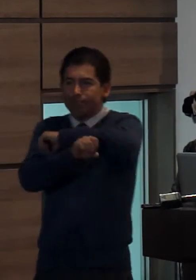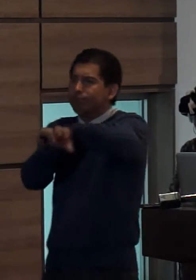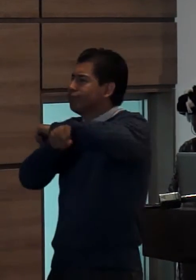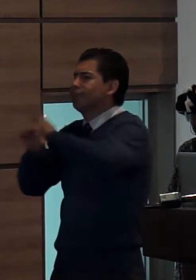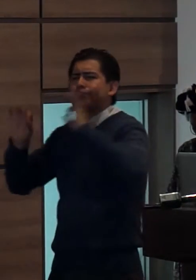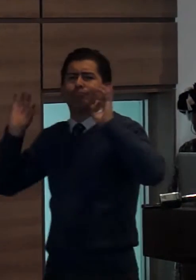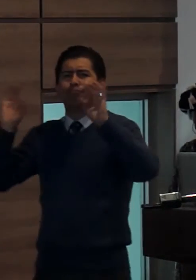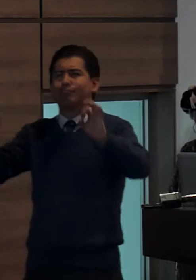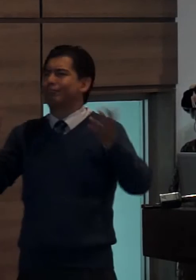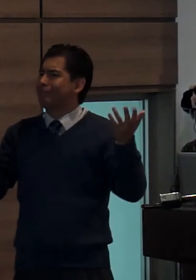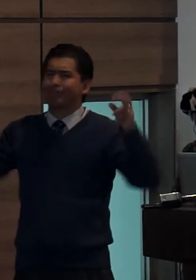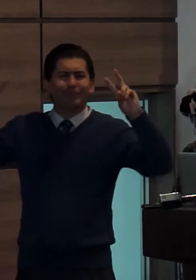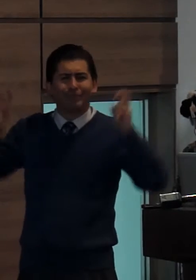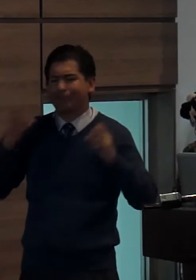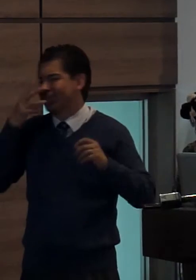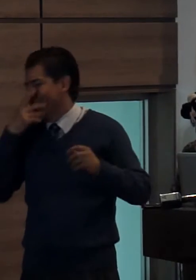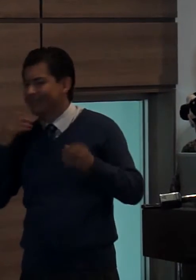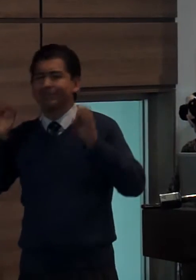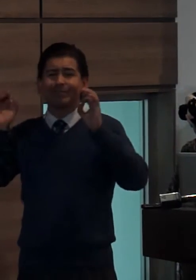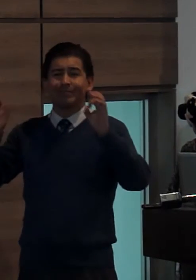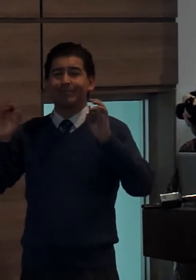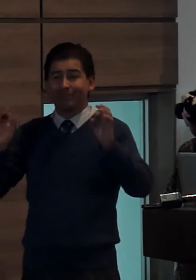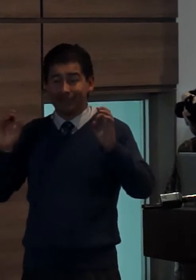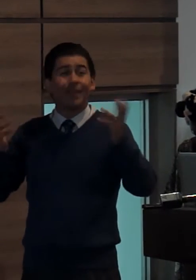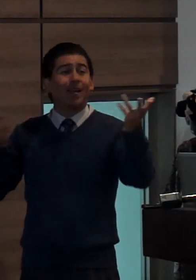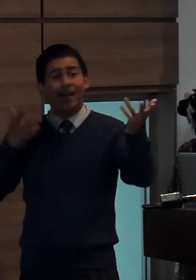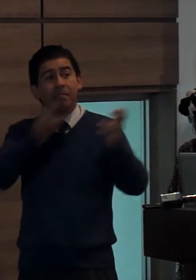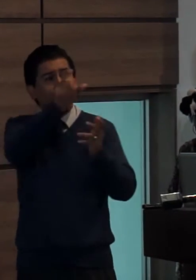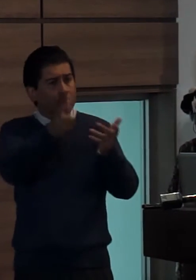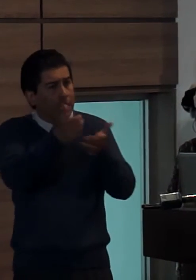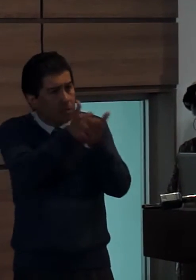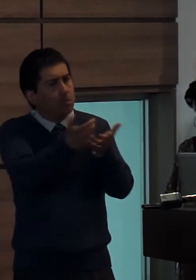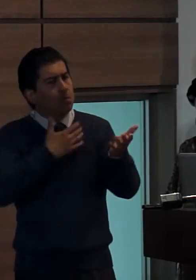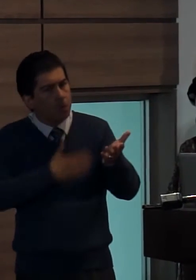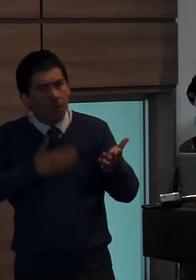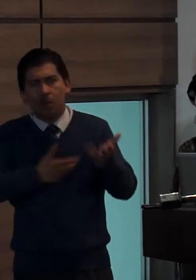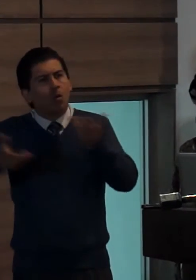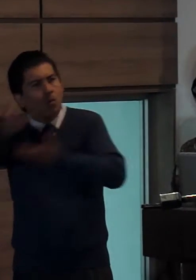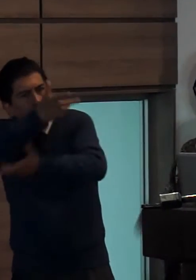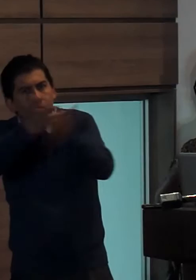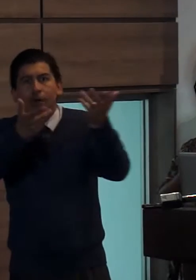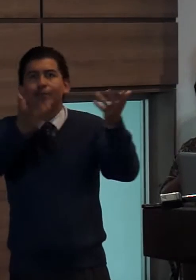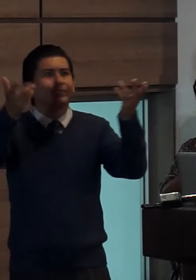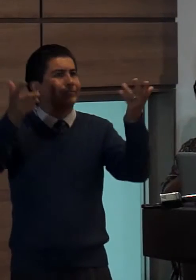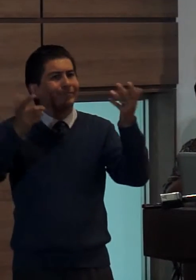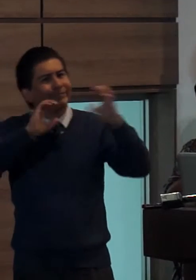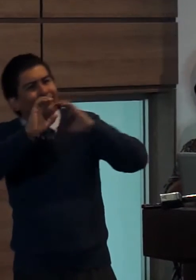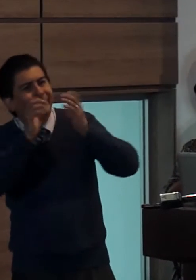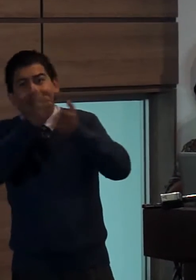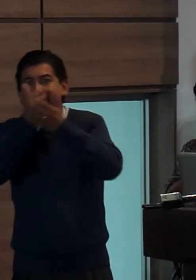principal comentar espacios de intercambio de conocimientos de generación de estudios comunicacionales